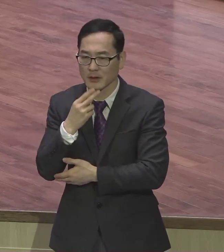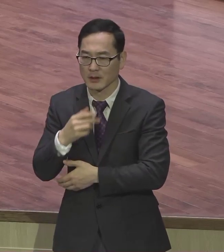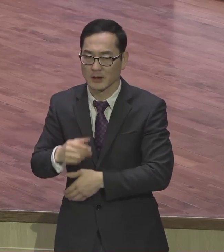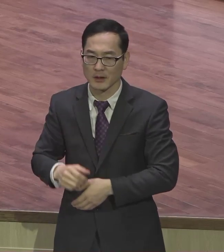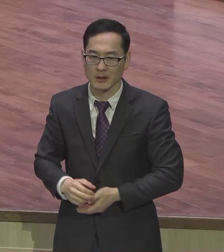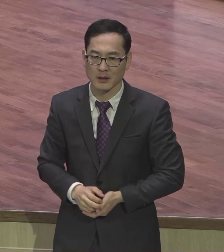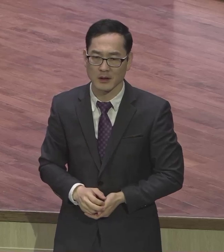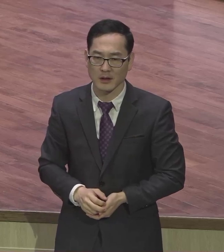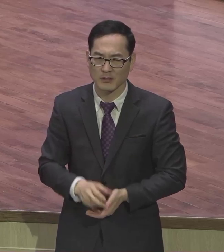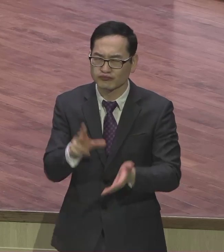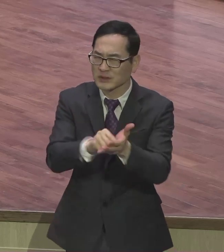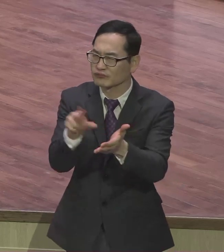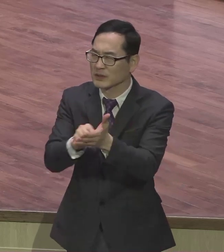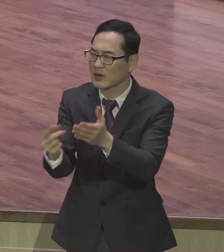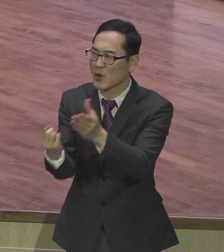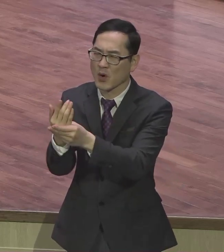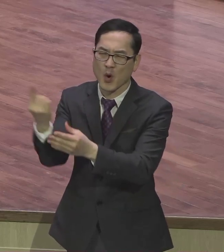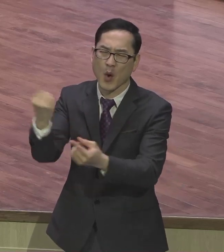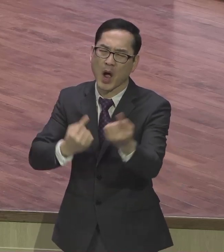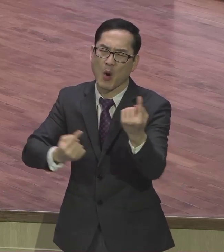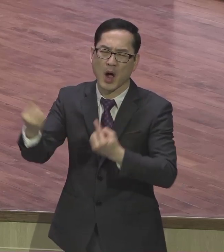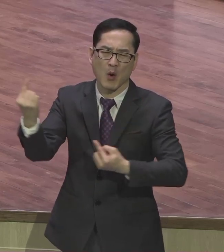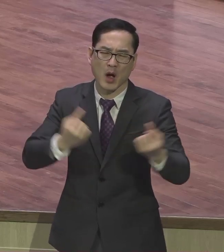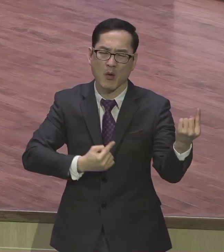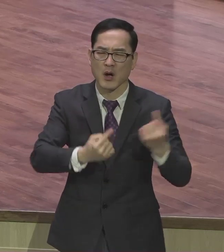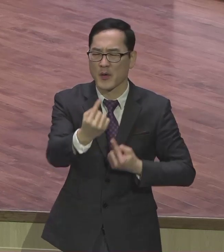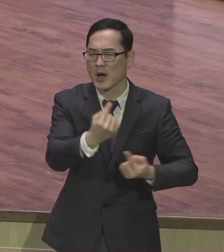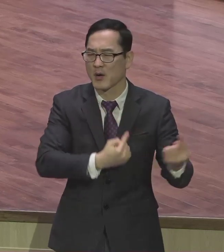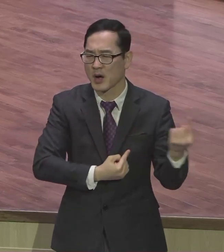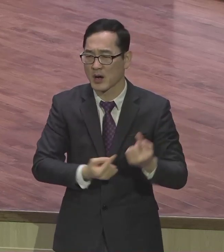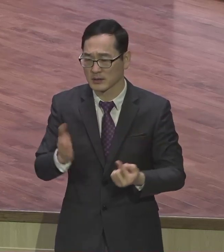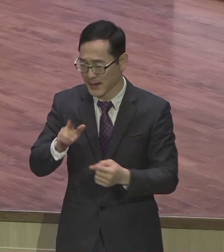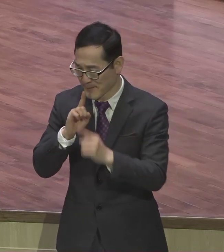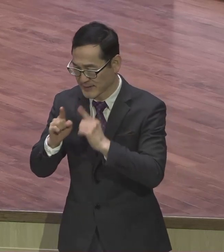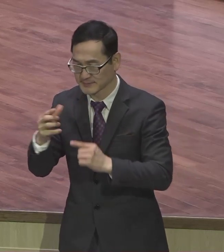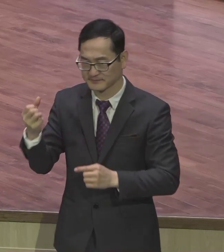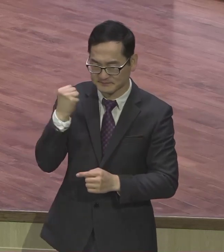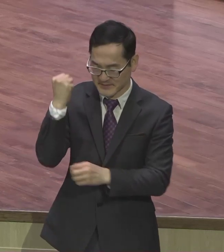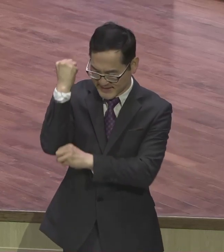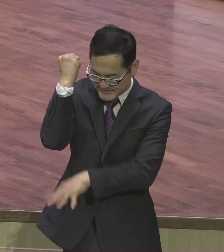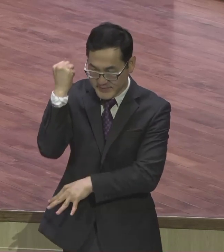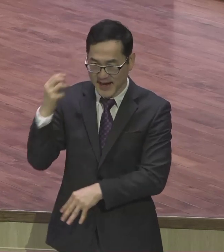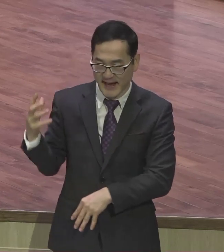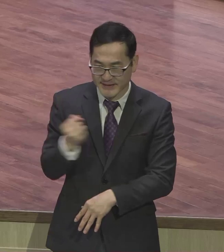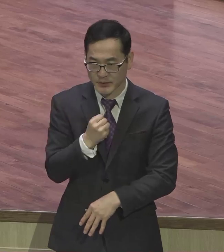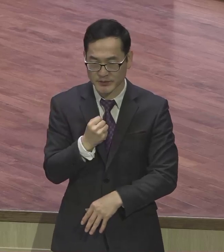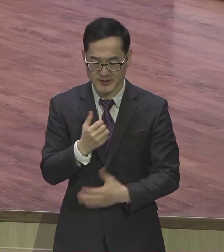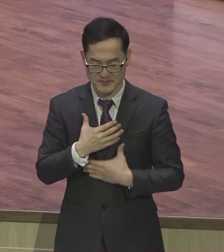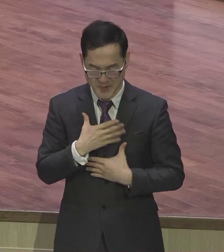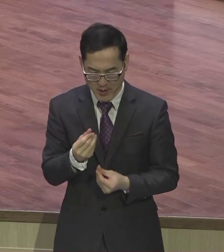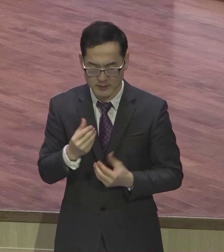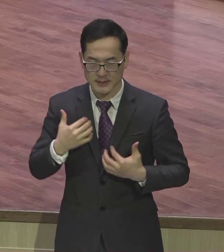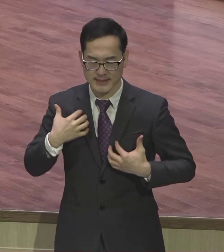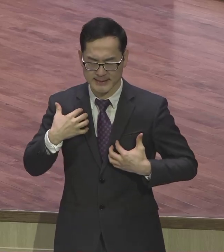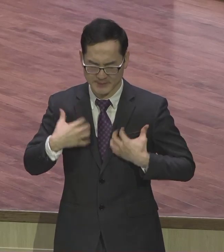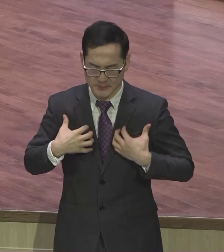닥쳐요 눈만 뜨면 닥쳐요 그러나 말씀을 딱 가지고 있으면 참 평안 참 기쁨 참 감사